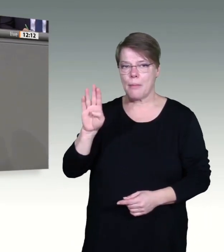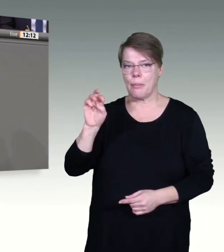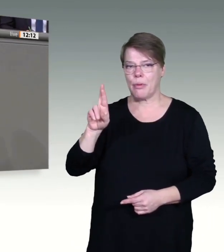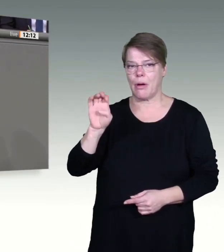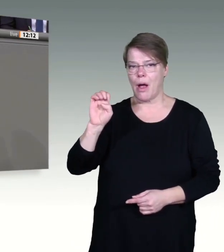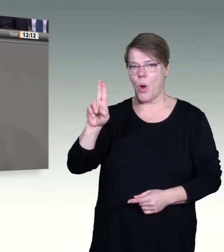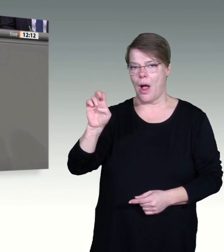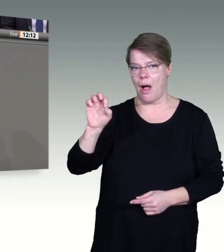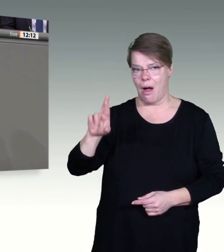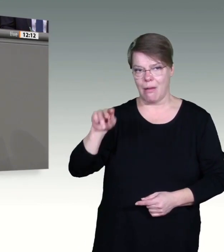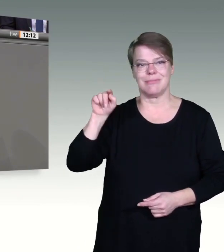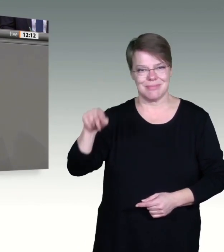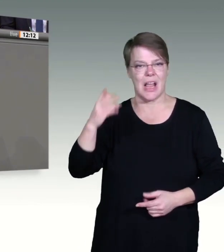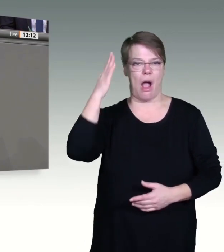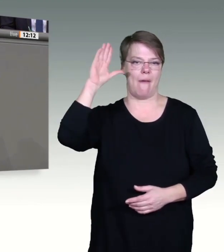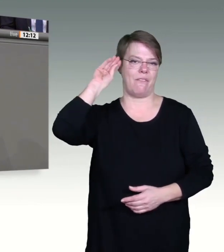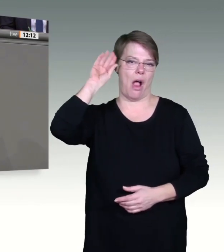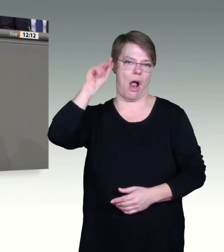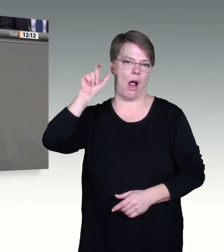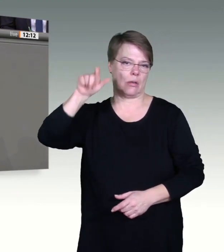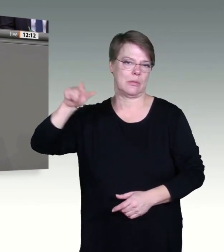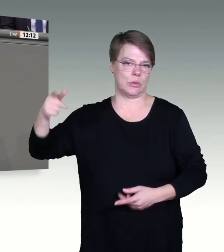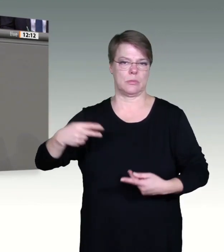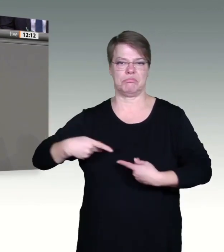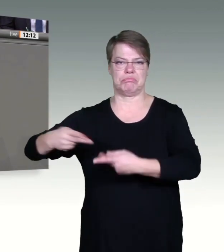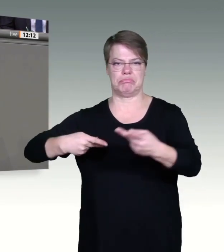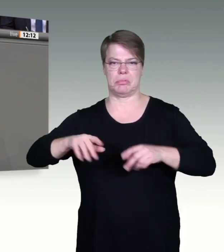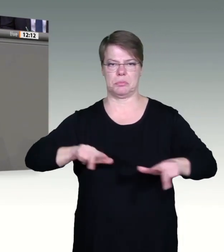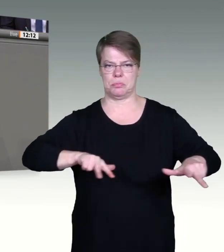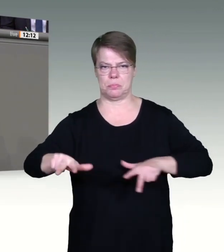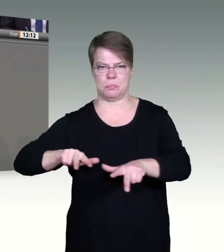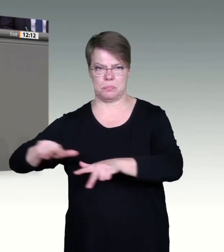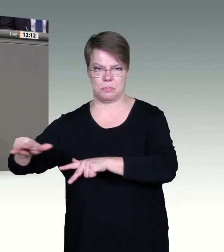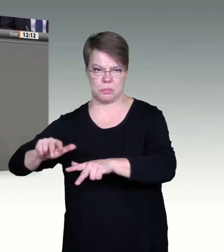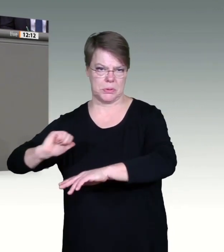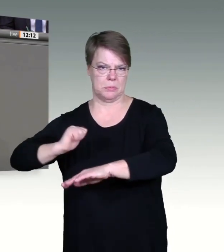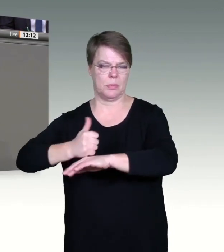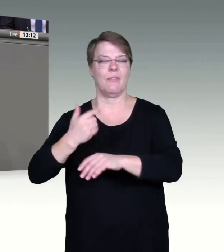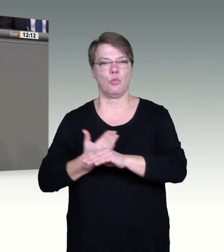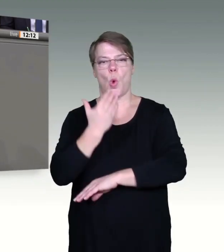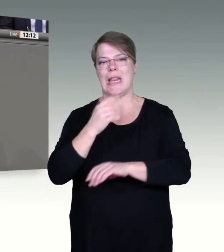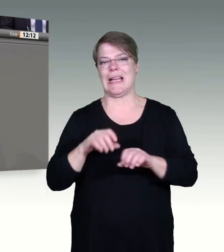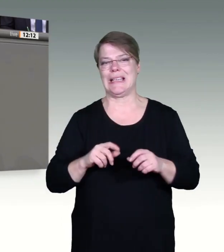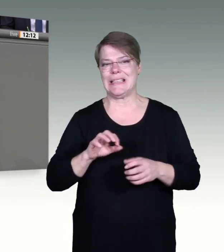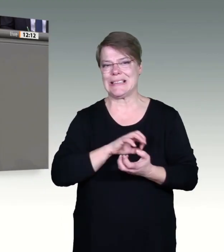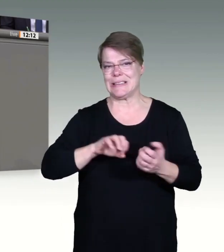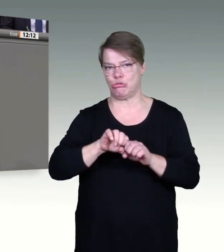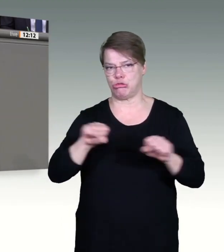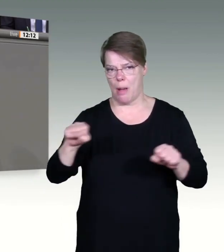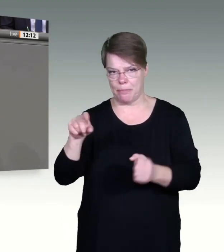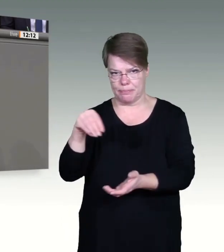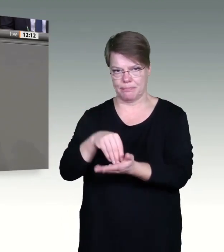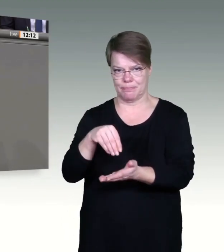Damen und Herren, damit es zügig vorangeht, erweitern wir mit dem vorgelegten Gesetzentwurf